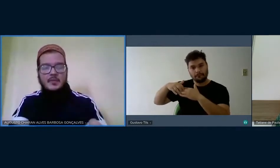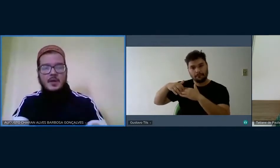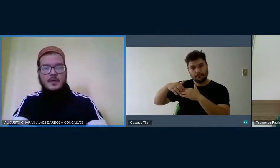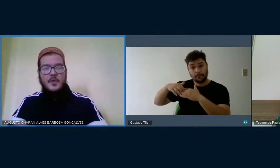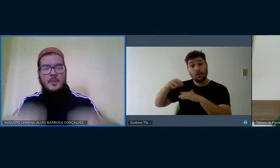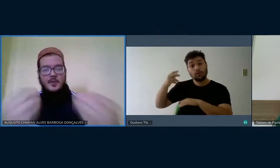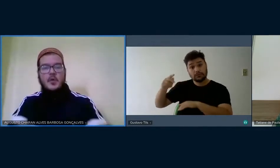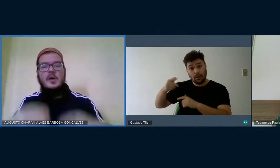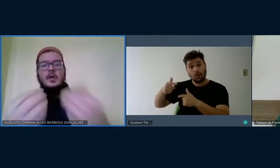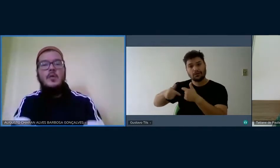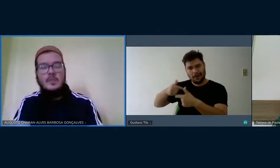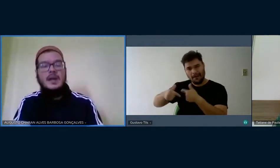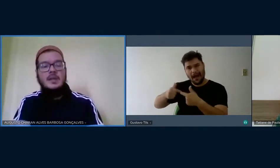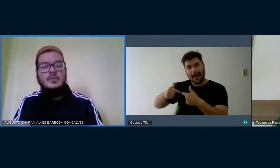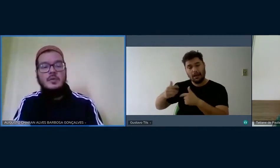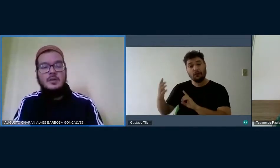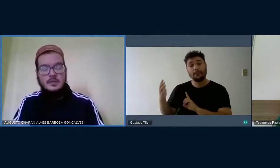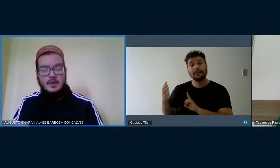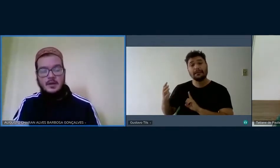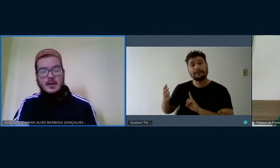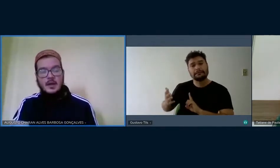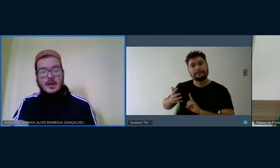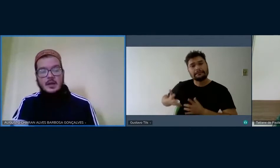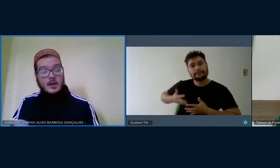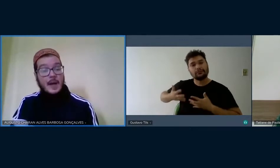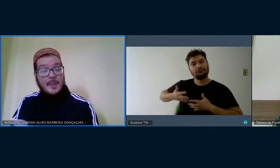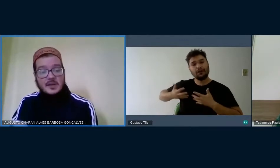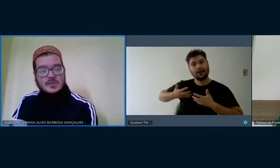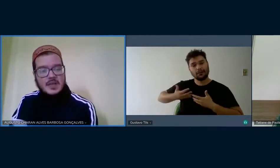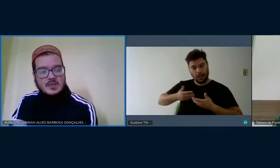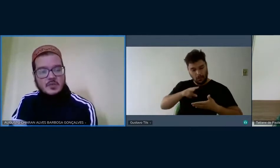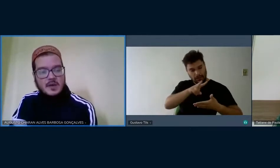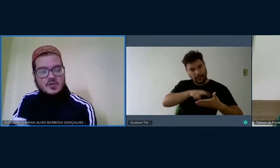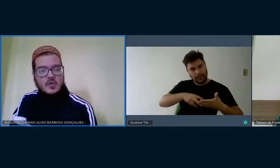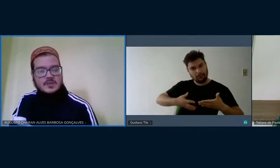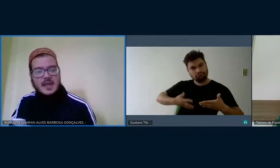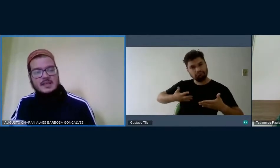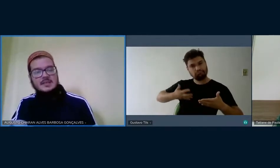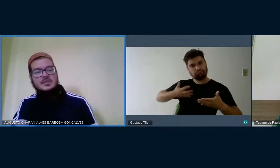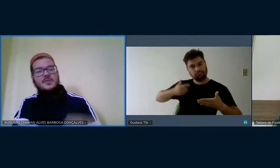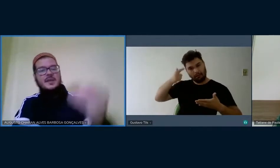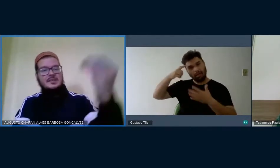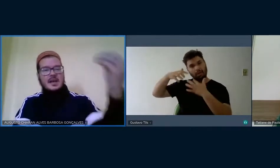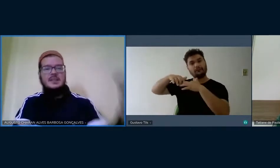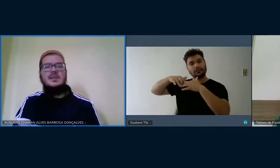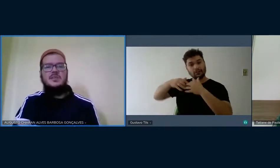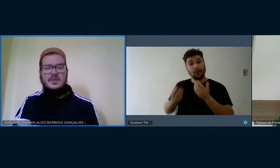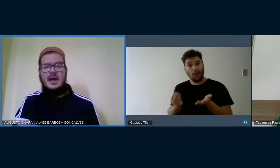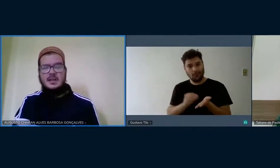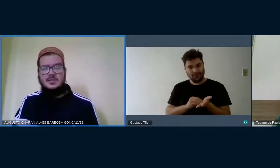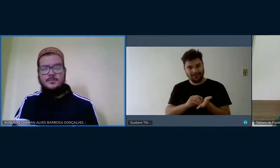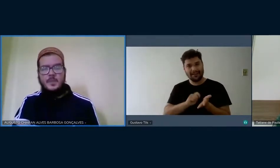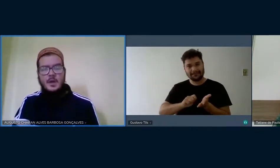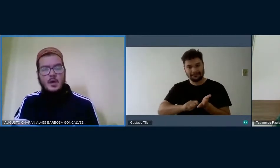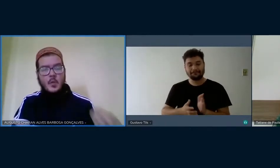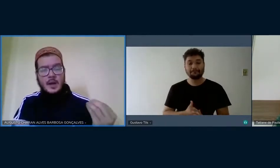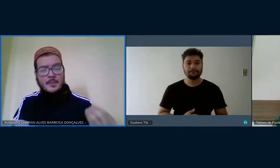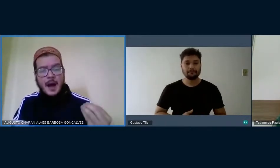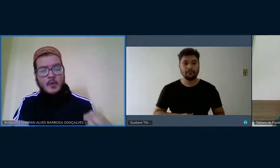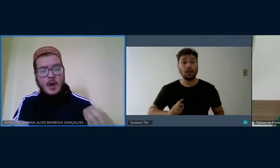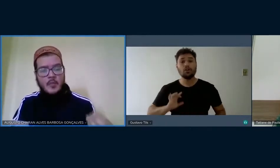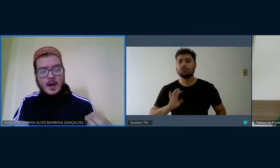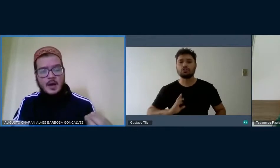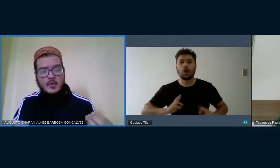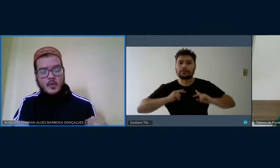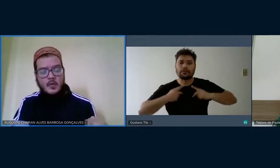trabalho foi me provocando ao longo da leitura. Então, apenas os seres humanos conseguem se diferenciar da atividade. O